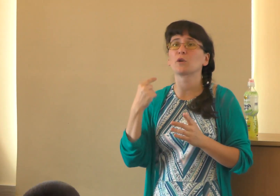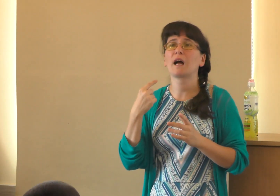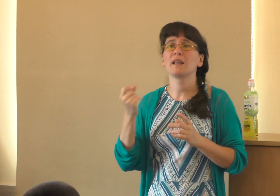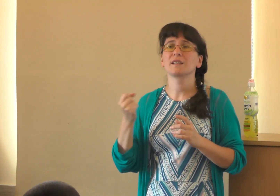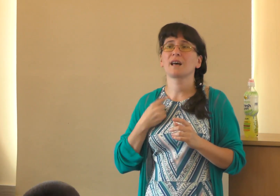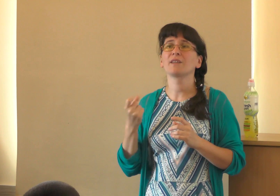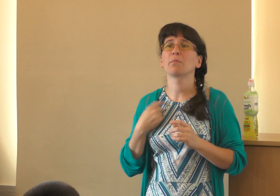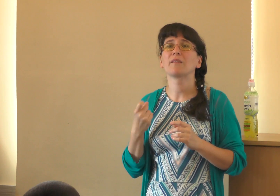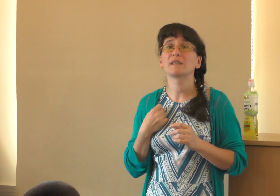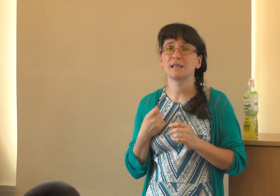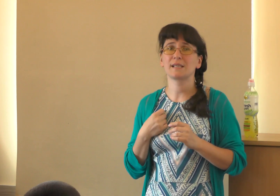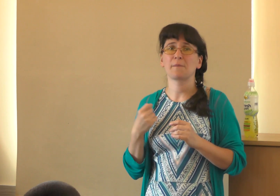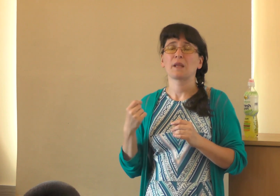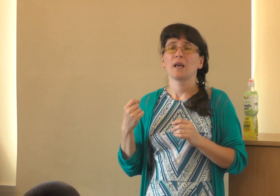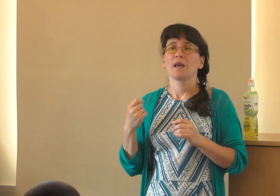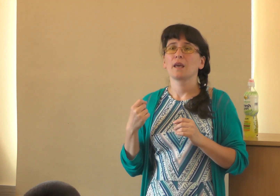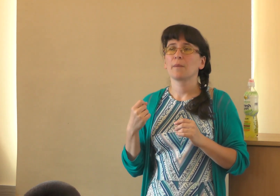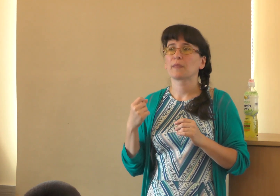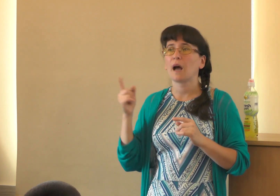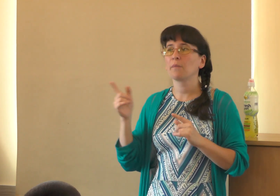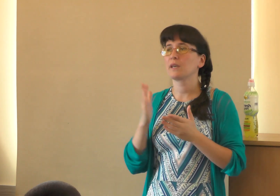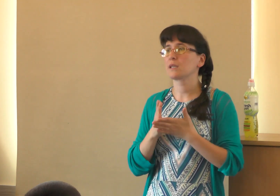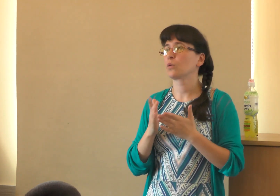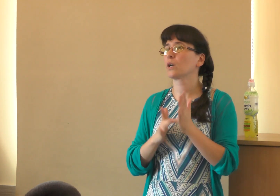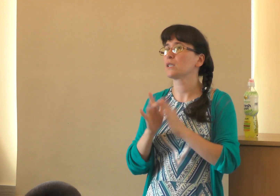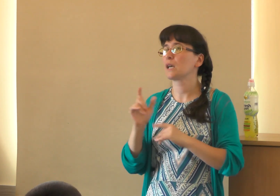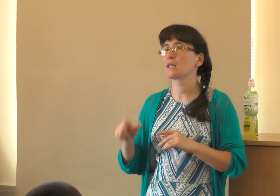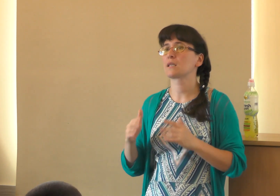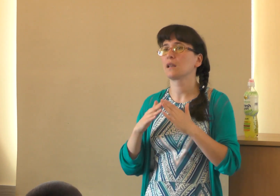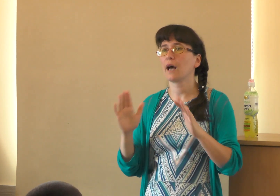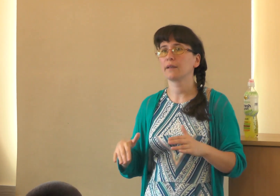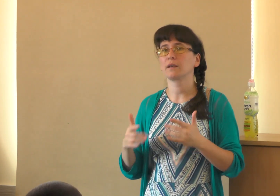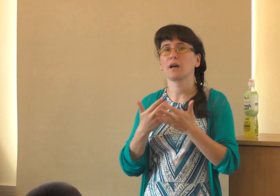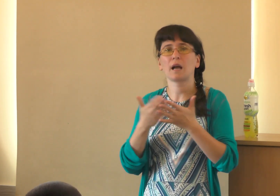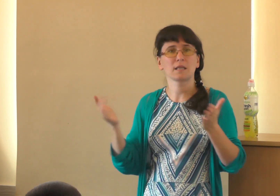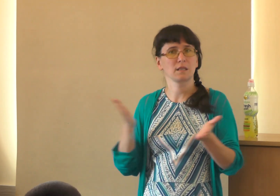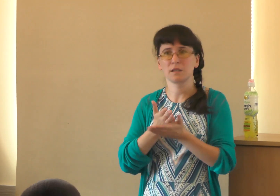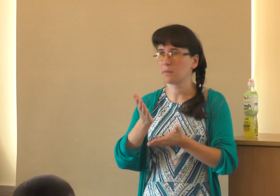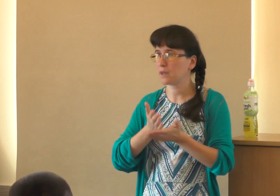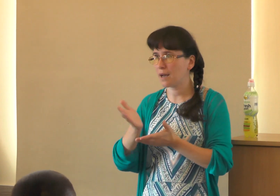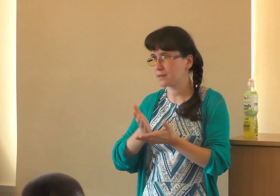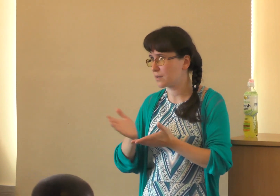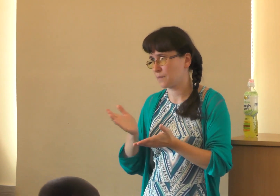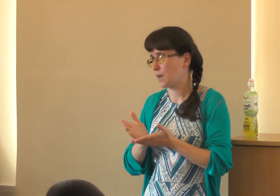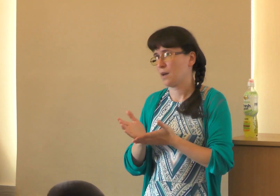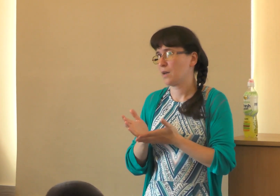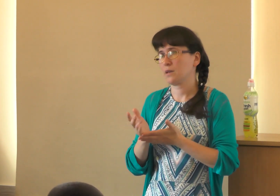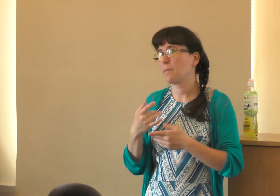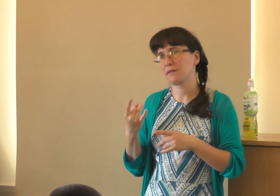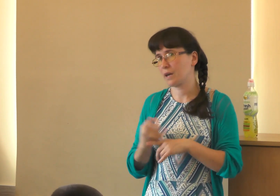купаюсь на метан, но была в Одессе, и там есть такой христианский лагерь разных динаминаций. Я первый